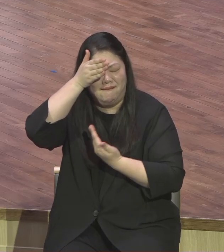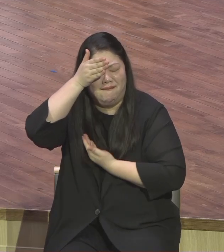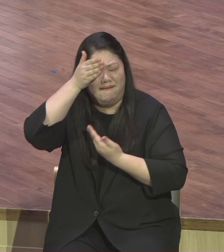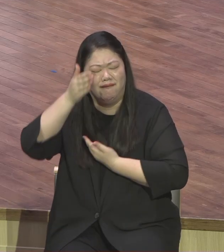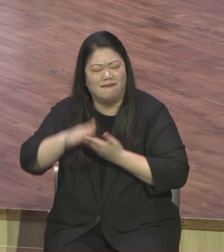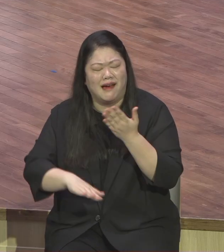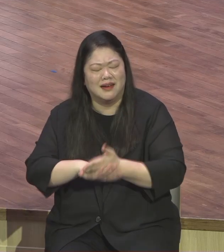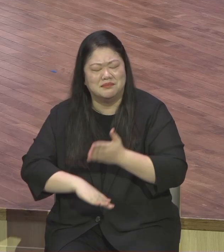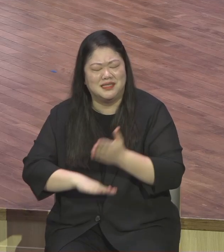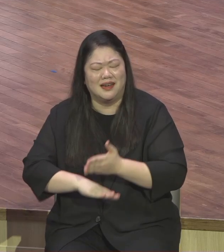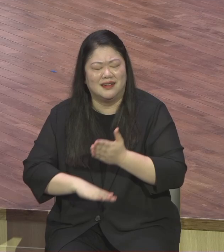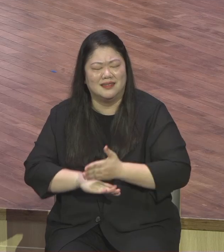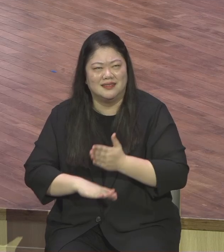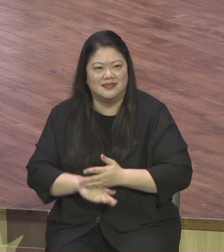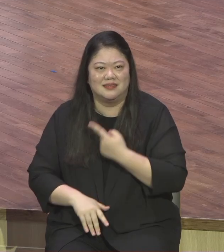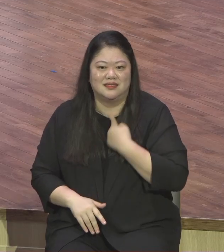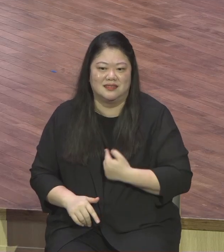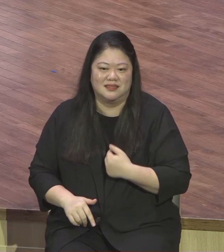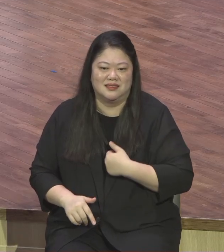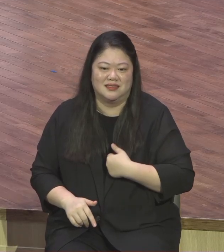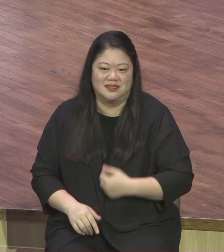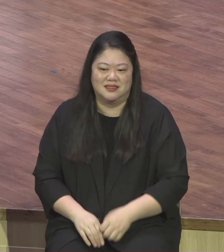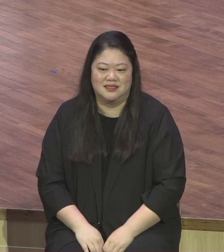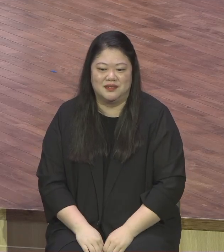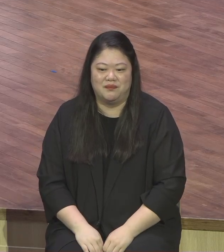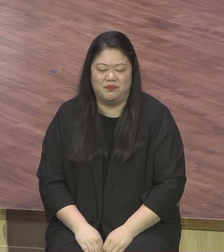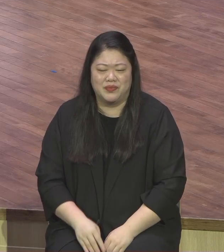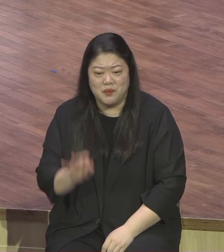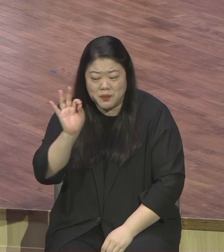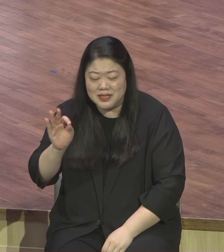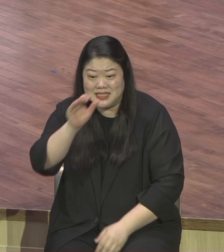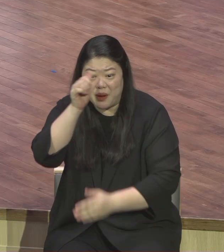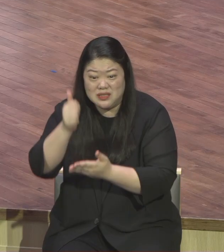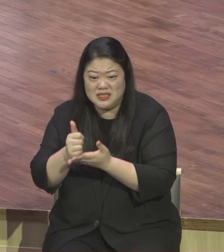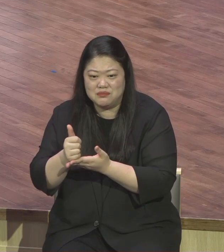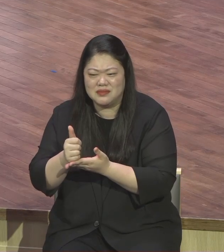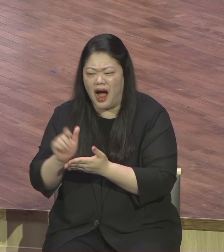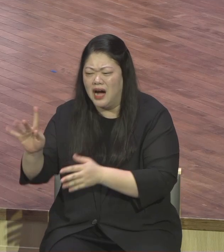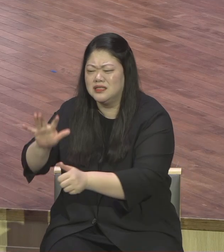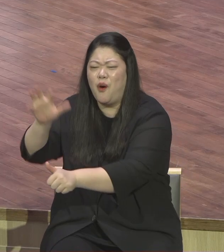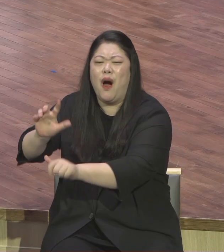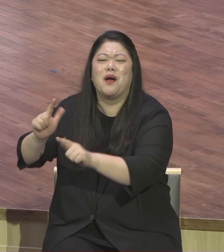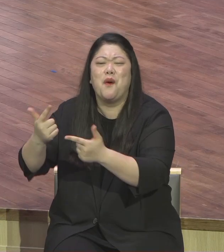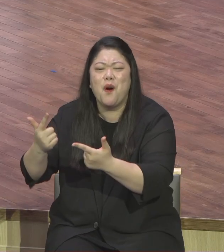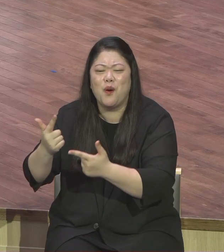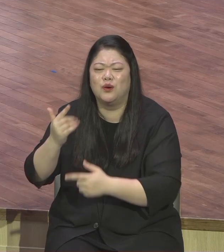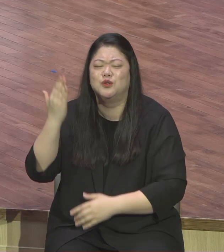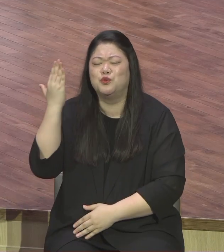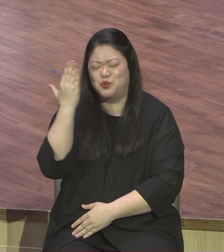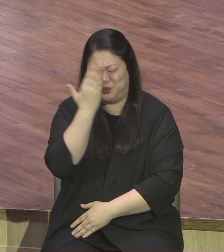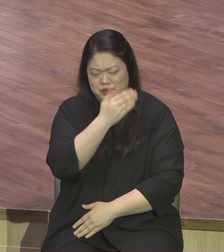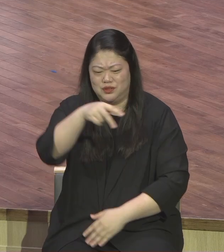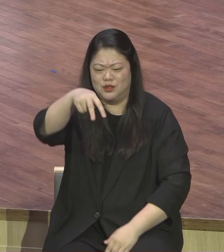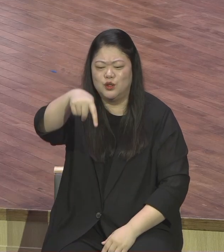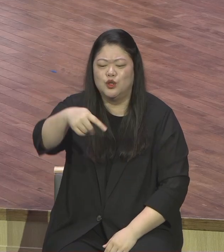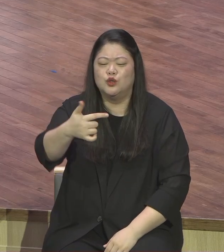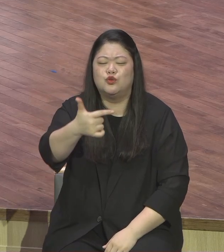감사하냐 너무 순진해요 우리 장로님들 너무 순수합니다 너무 순수하고 그저 교양인도 안 들어 그저